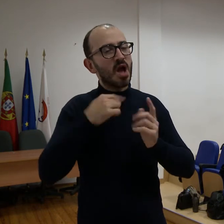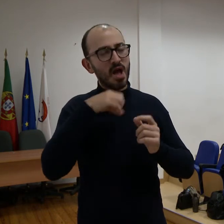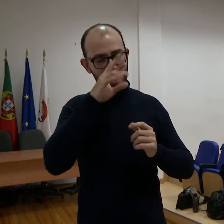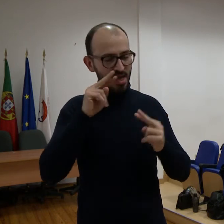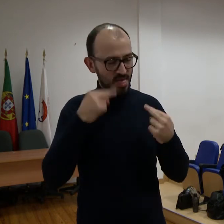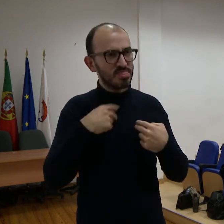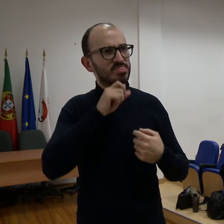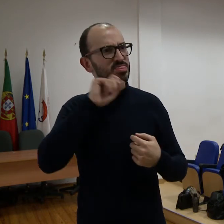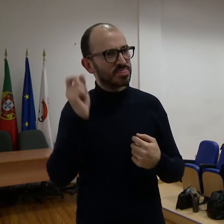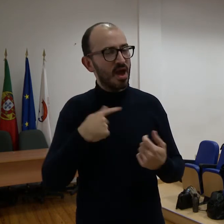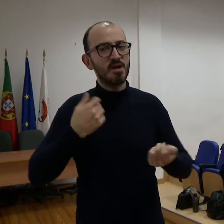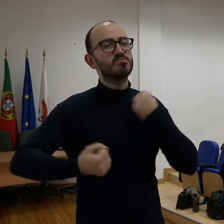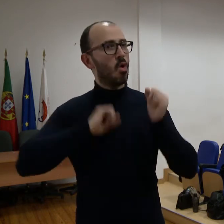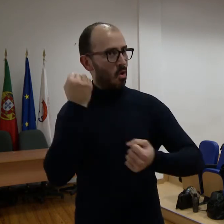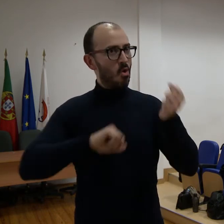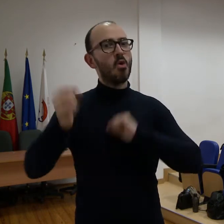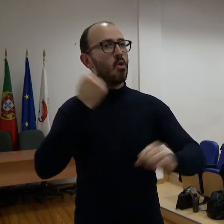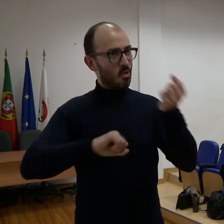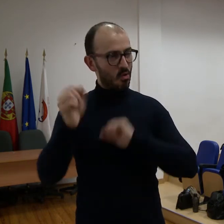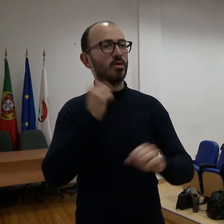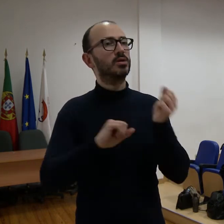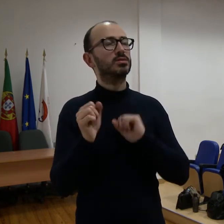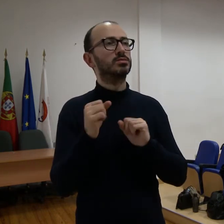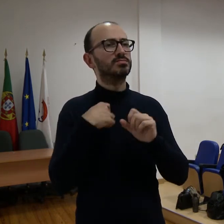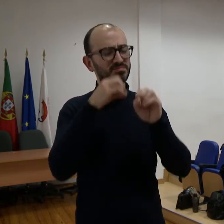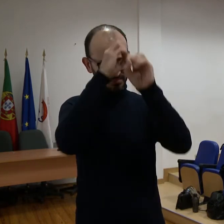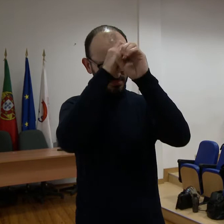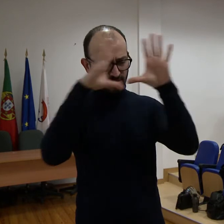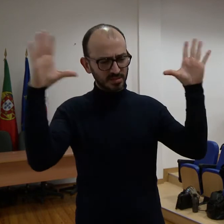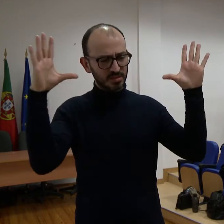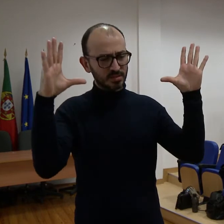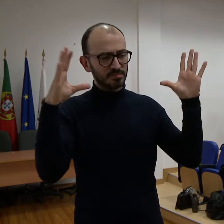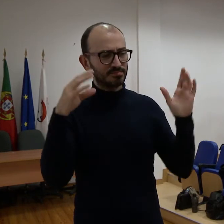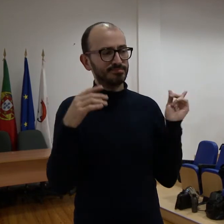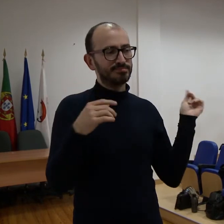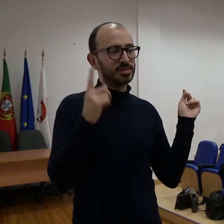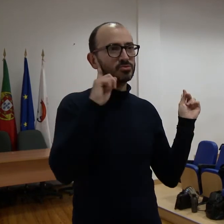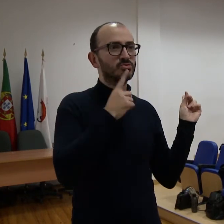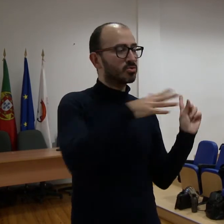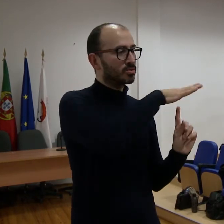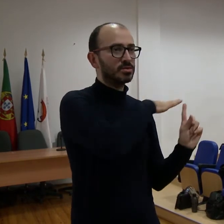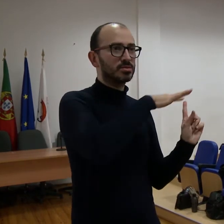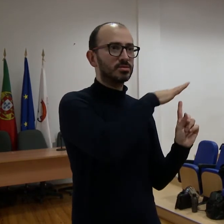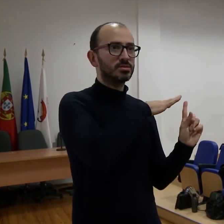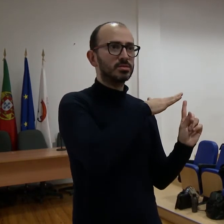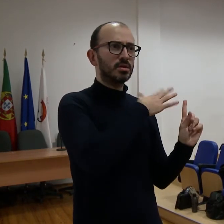aos poucos eu fui percebendo, fui me desenvolvendo e percebi, ok, dá para fazer.